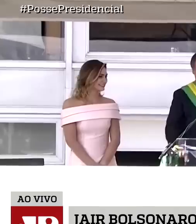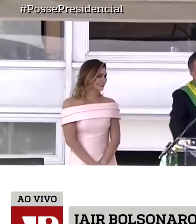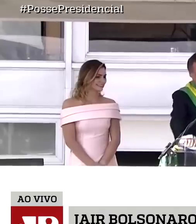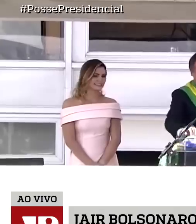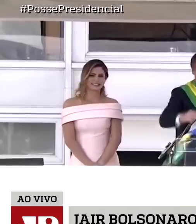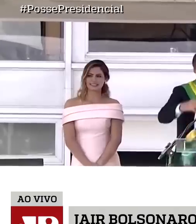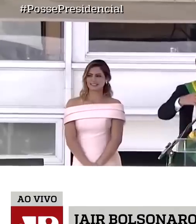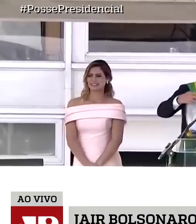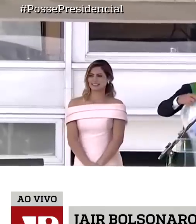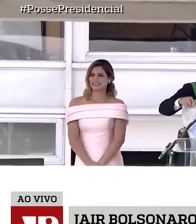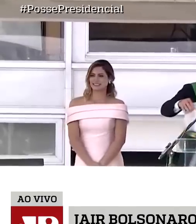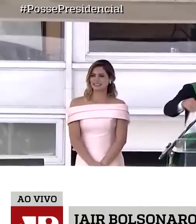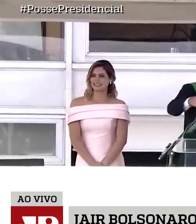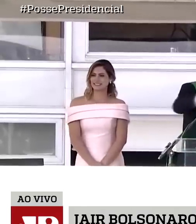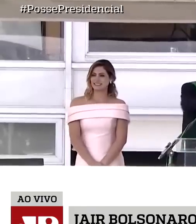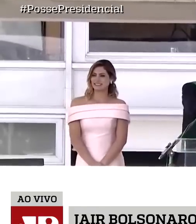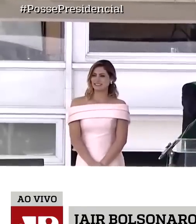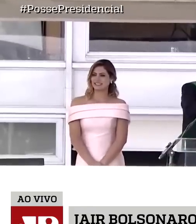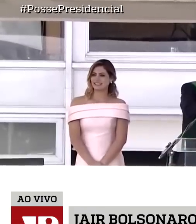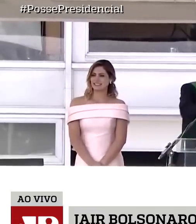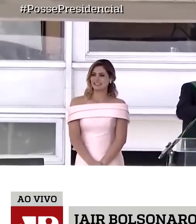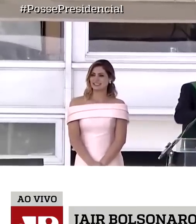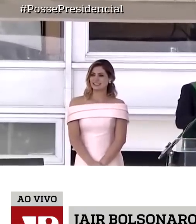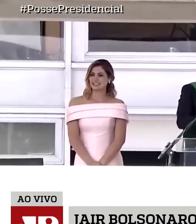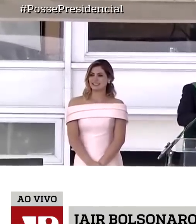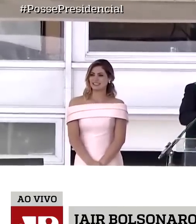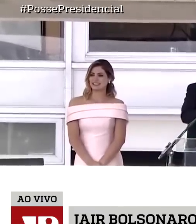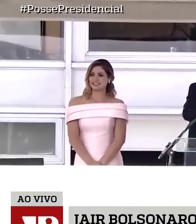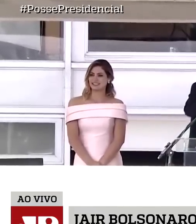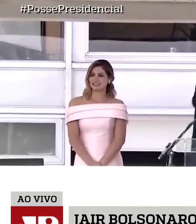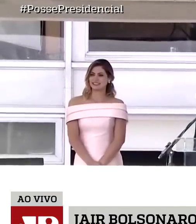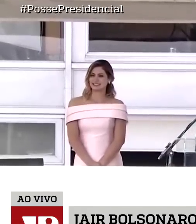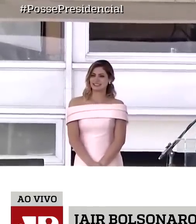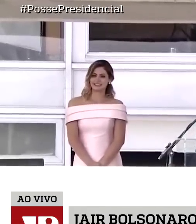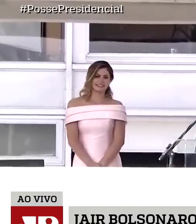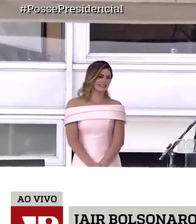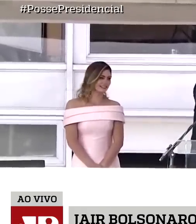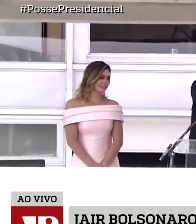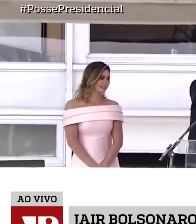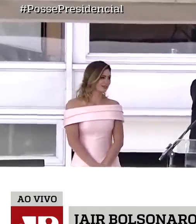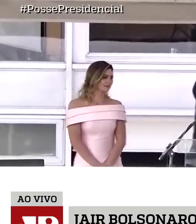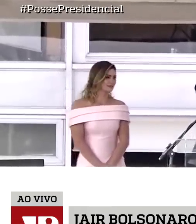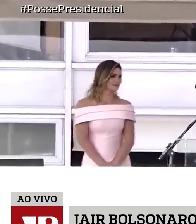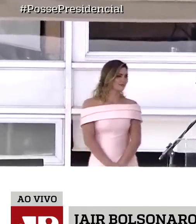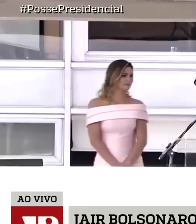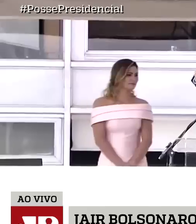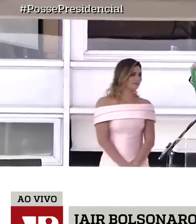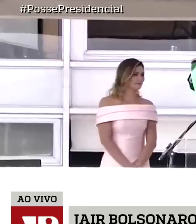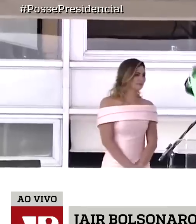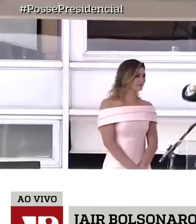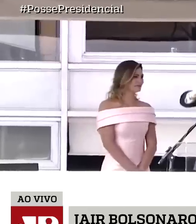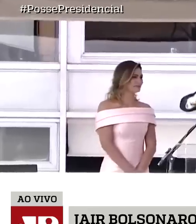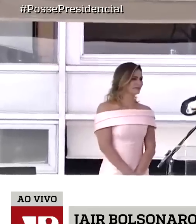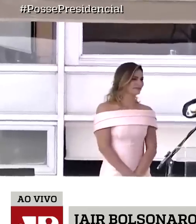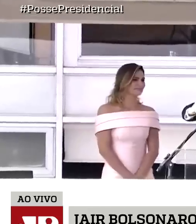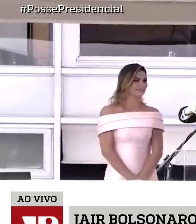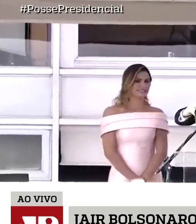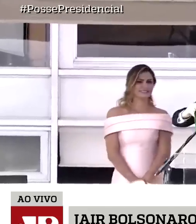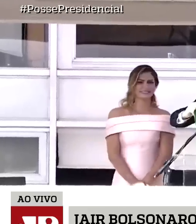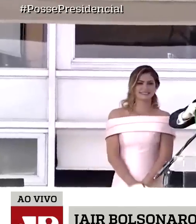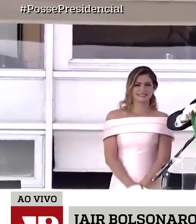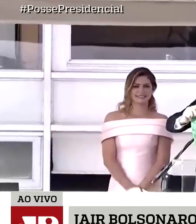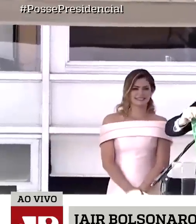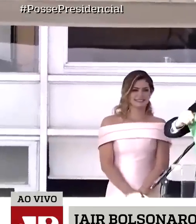E agora, eles vão voltar ao Palácio do Planalto, não é, Vera? Para a posse efetiva dos ministros, um a um. a posse, a